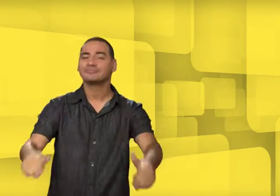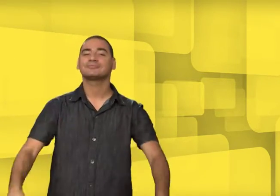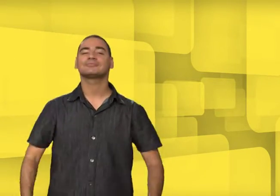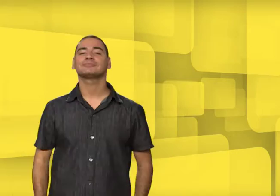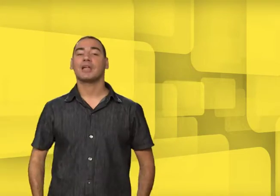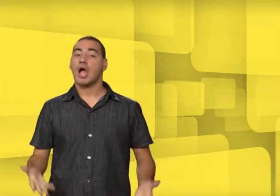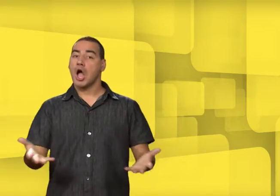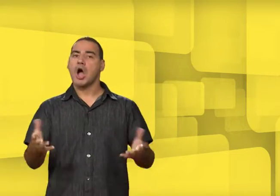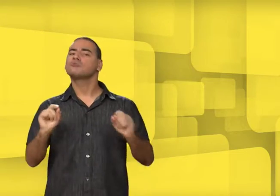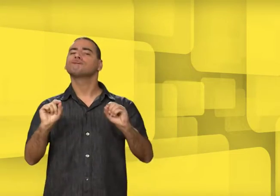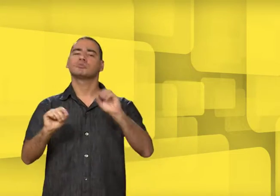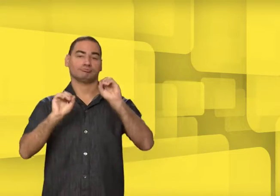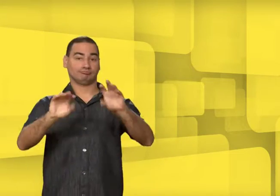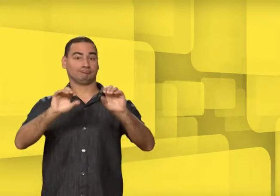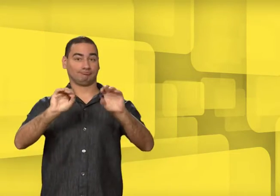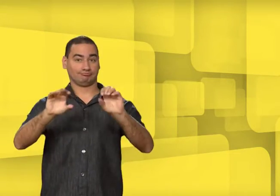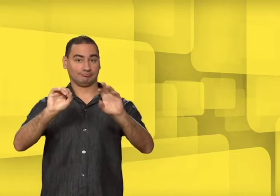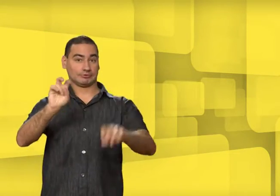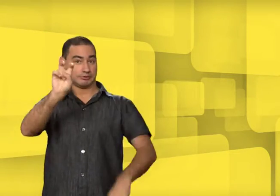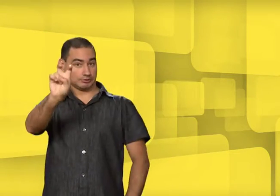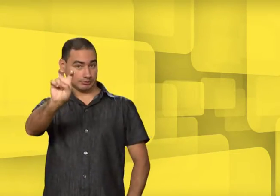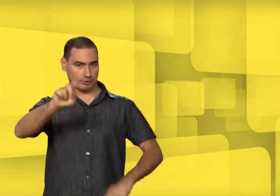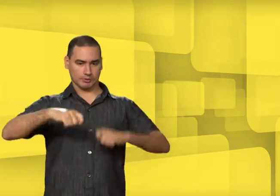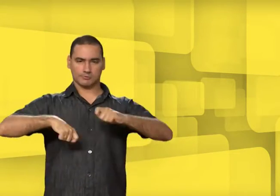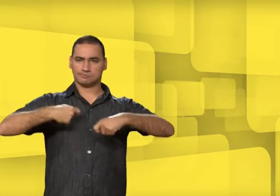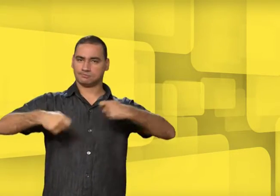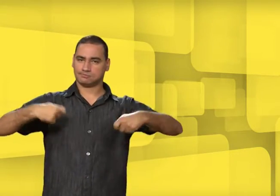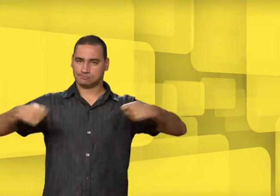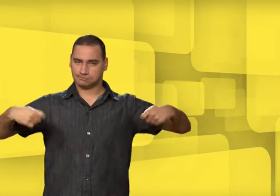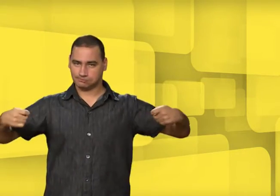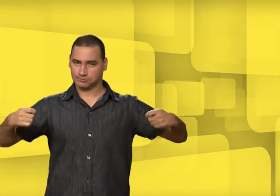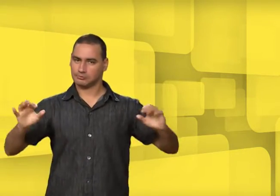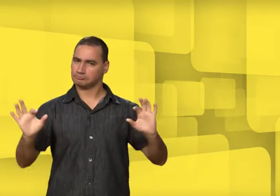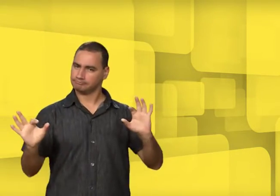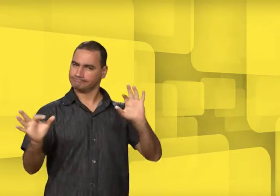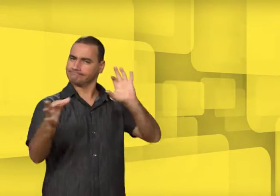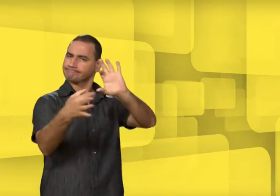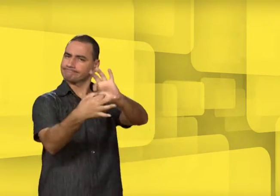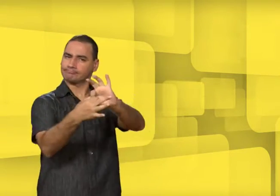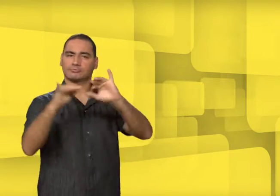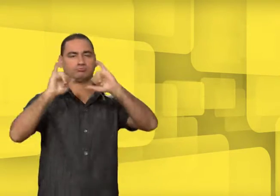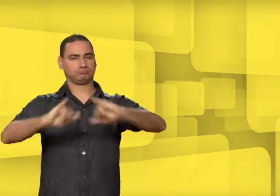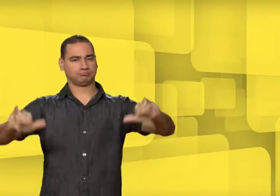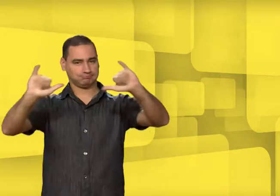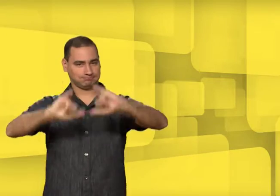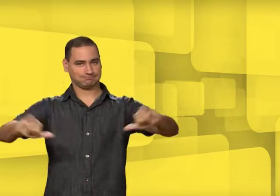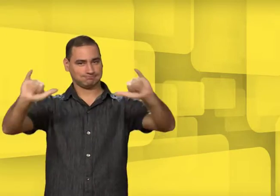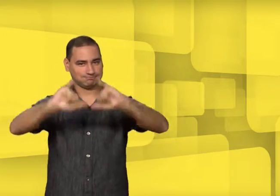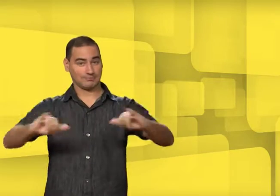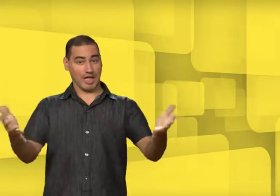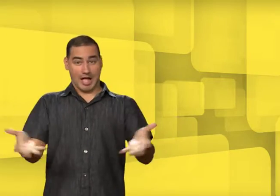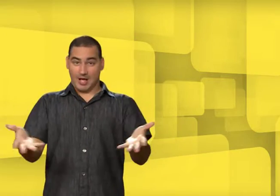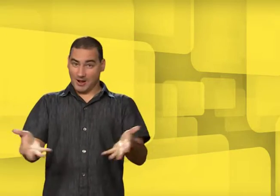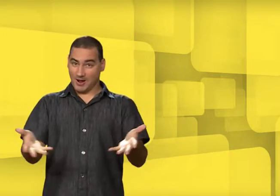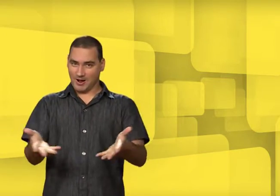Agora, eu vou ensinar 5 sinais sobre esse episódio. Vamos aprender?